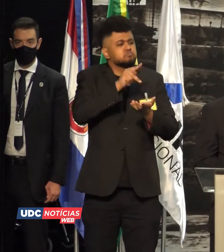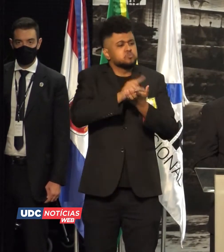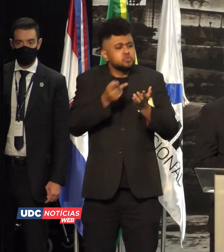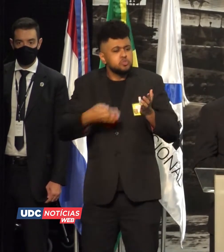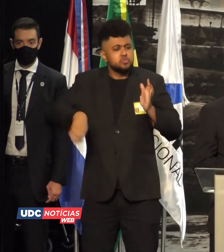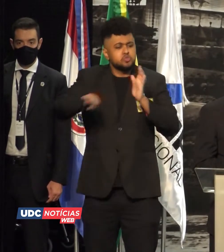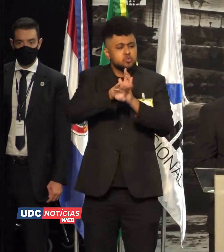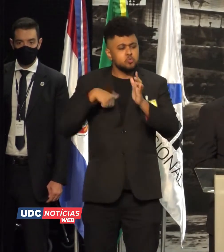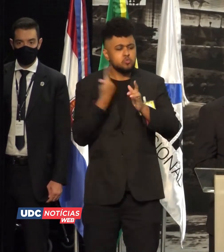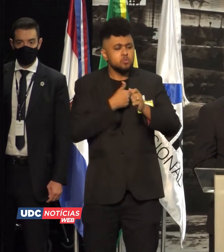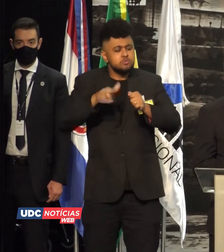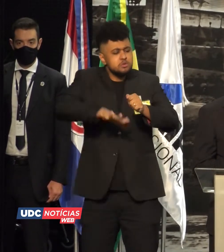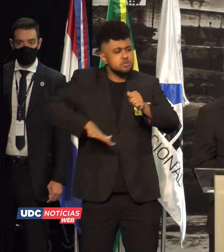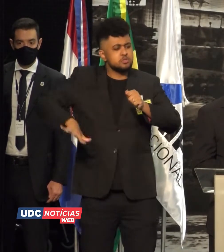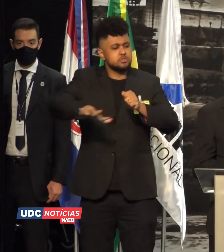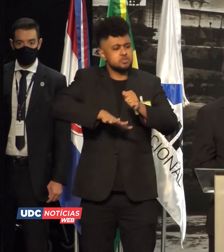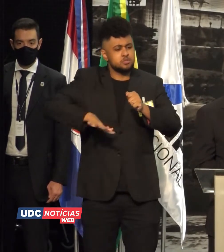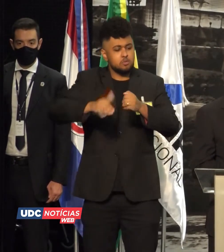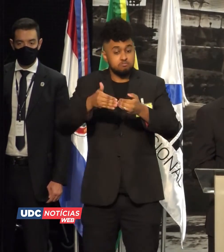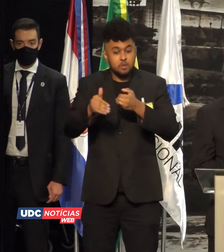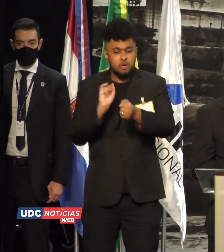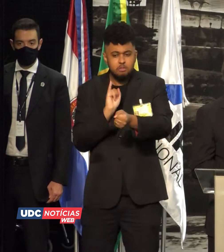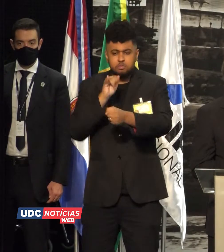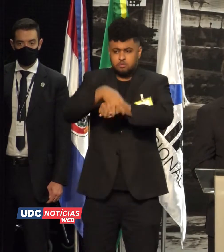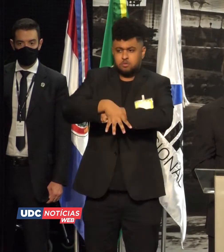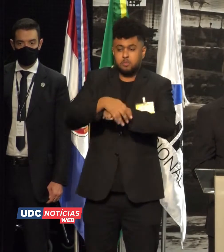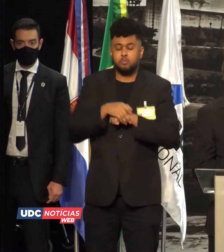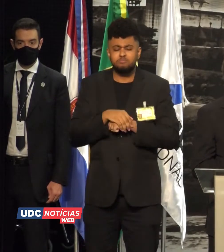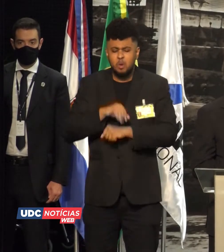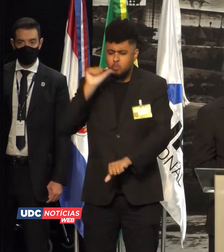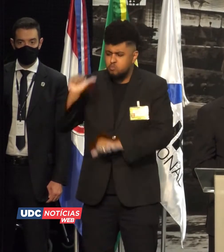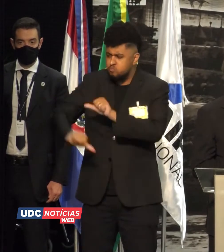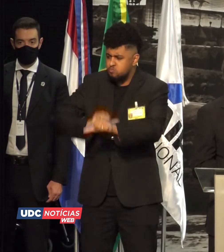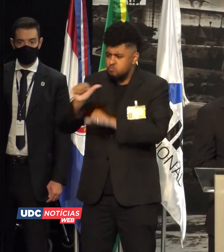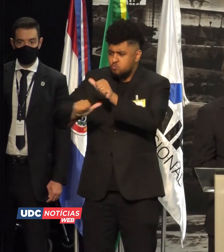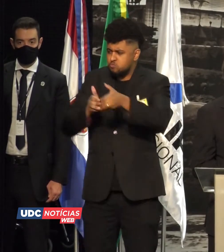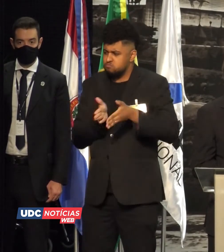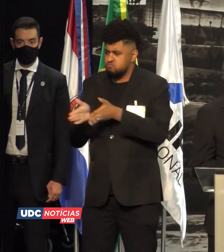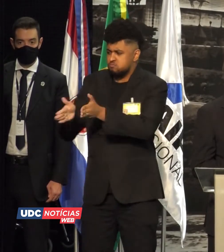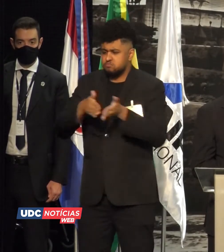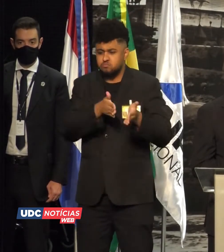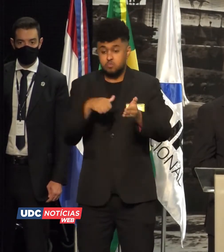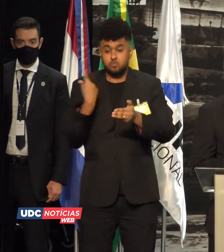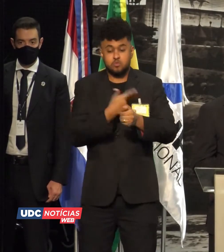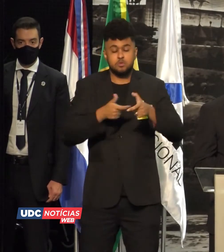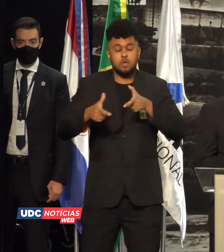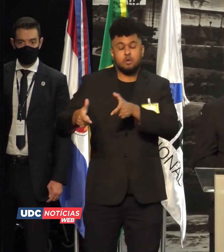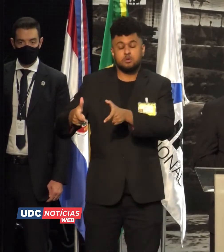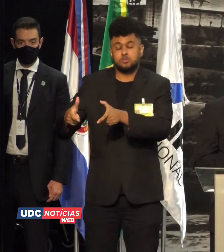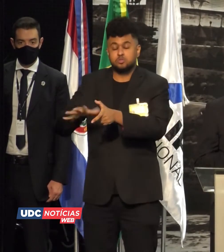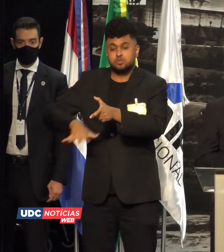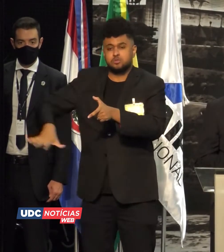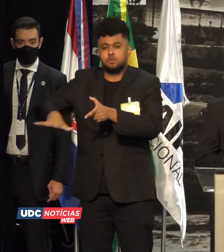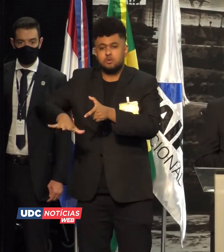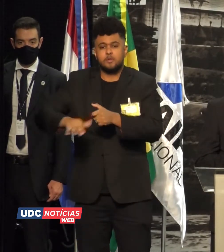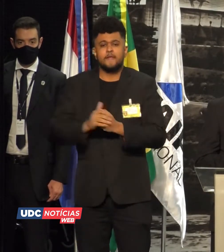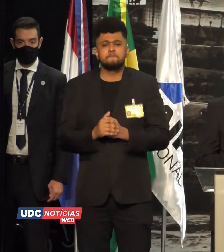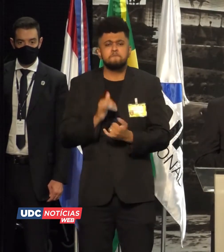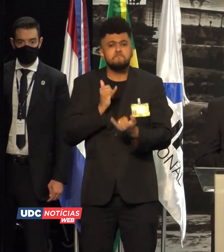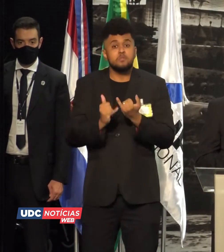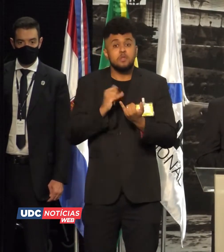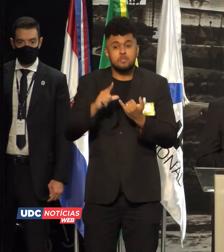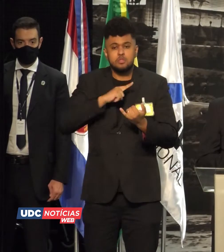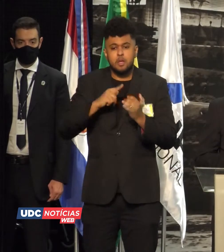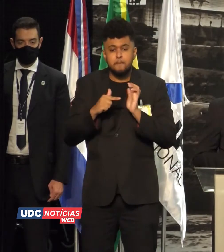chegou em nossa região através da Itaipu e mudou os destinos da nossa região. Ele está deixando um legado,